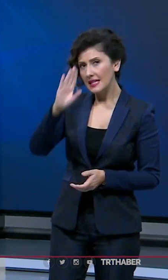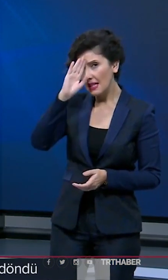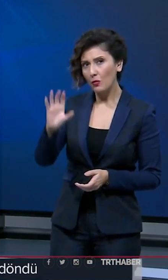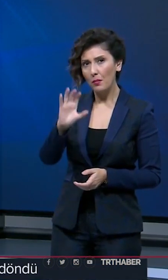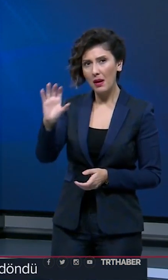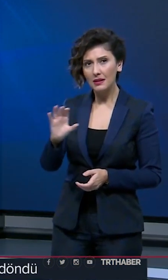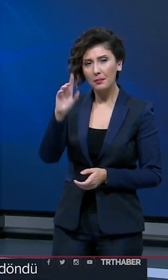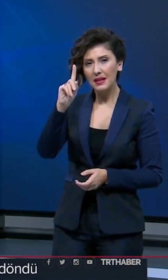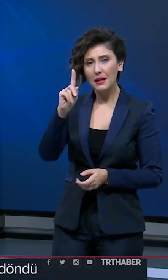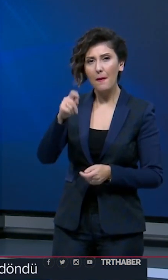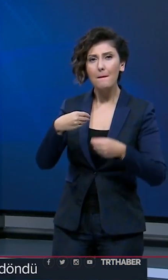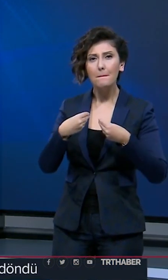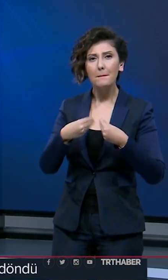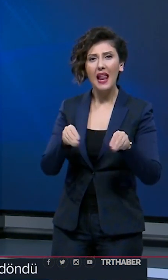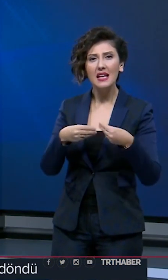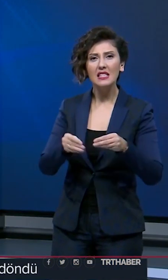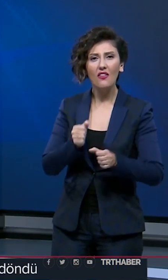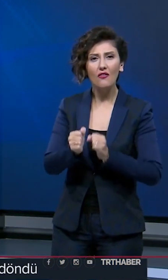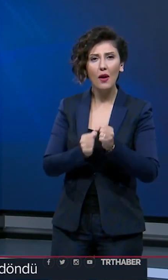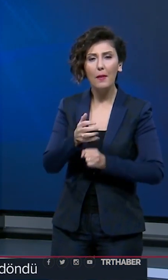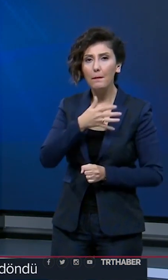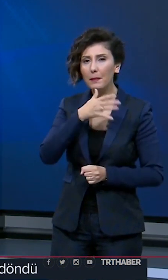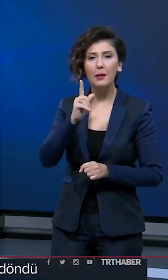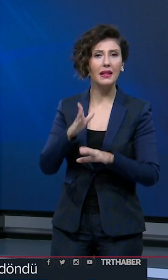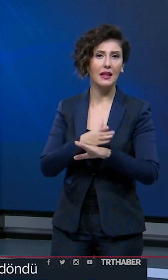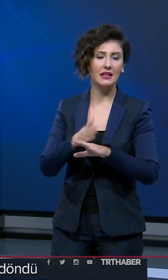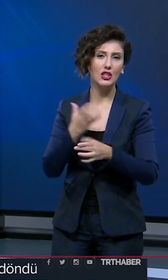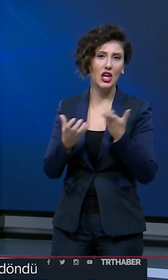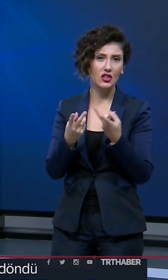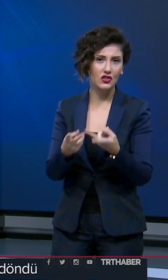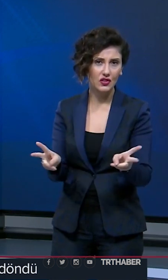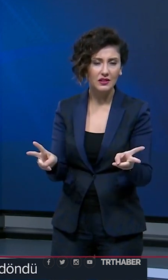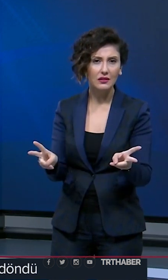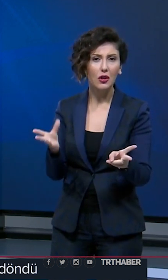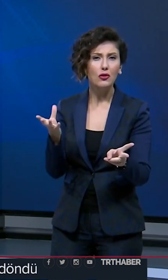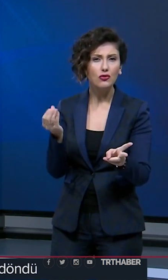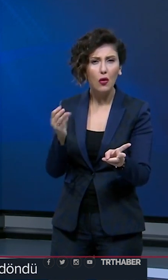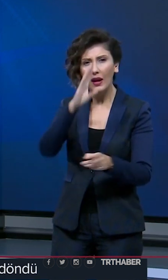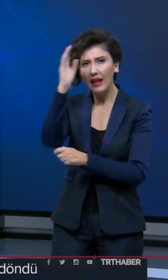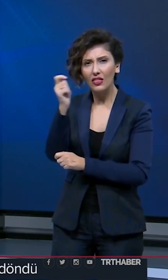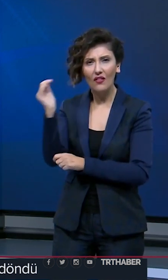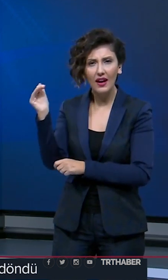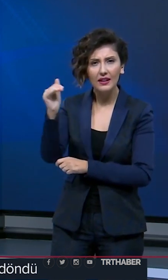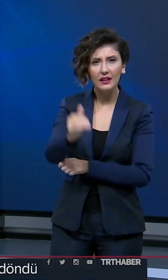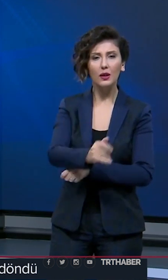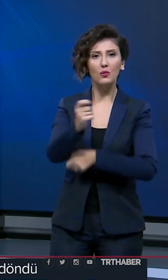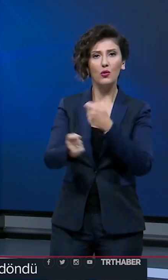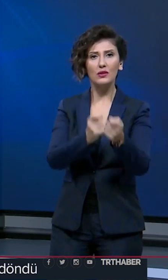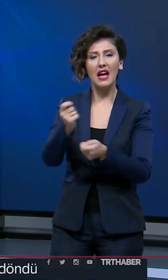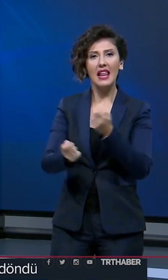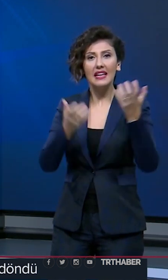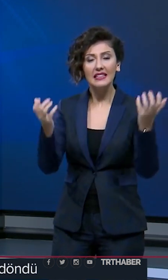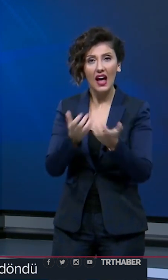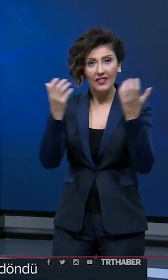İstanbul Maltepe'de bir plastik fabrikasında bilinmeyen bir nedenle yangın çıktı. Çok sayıda itfaiye ekibinin müdahale